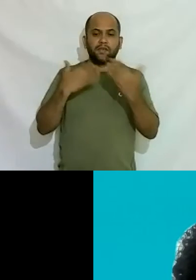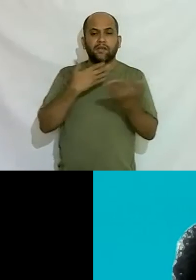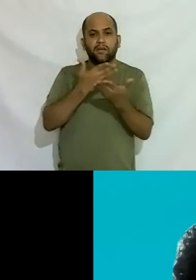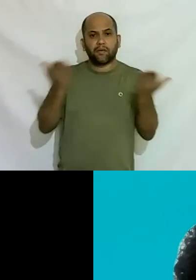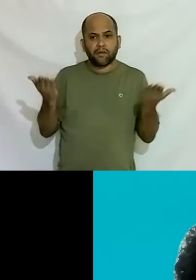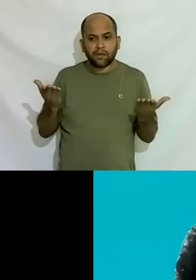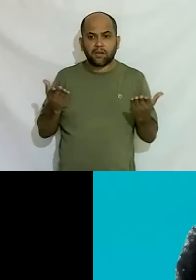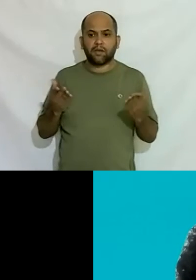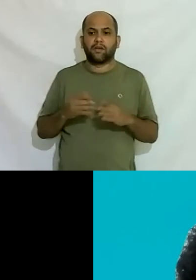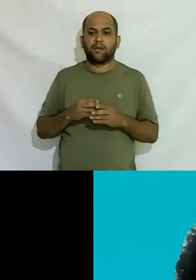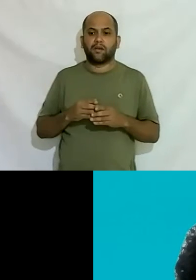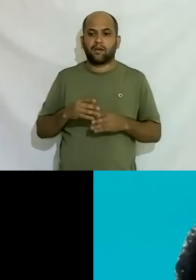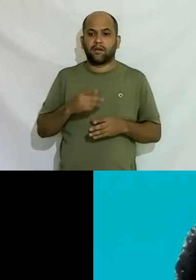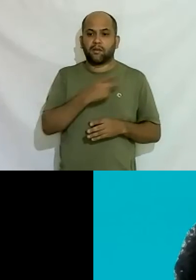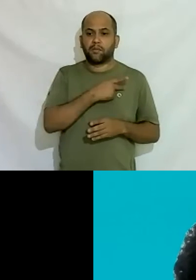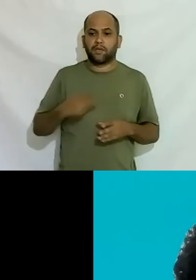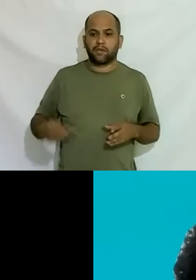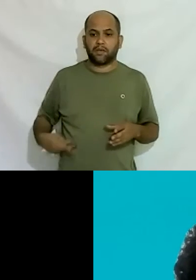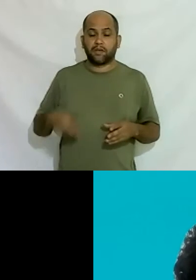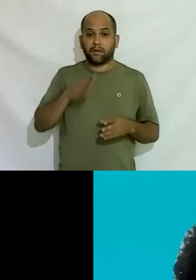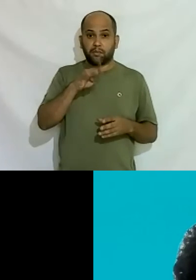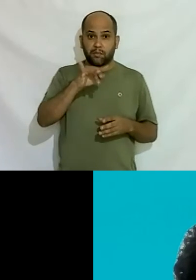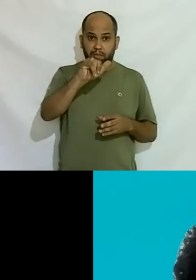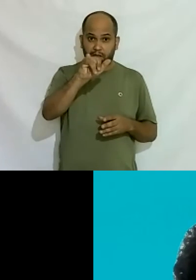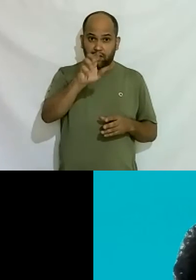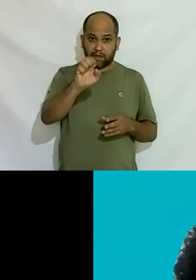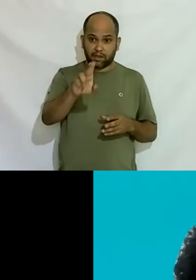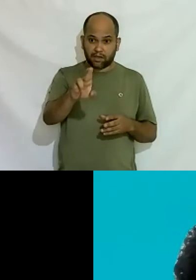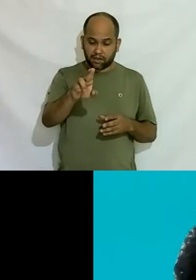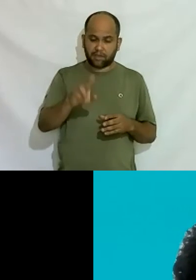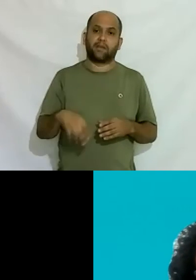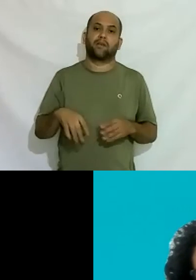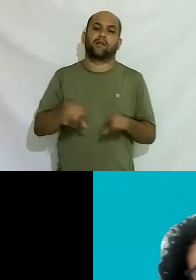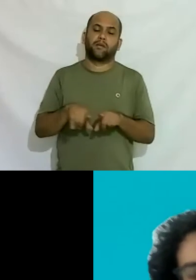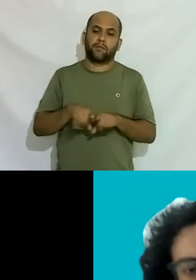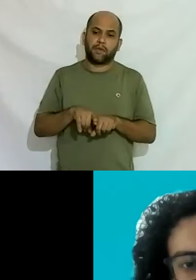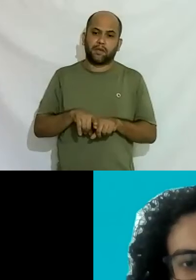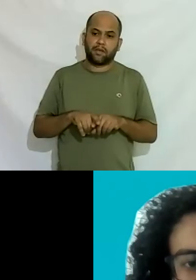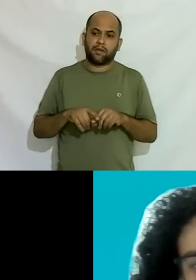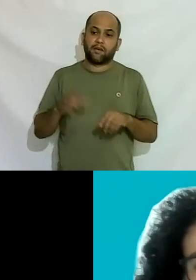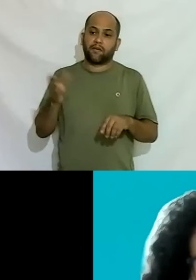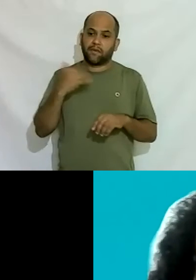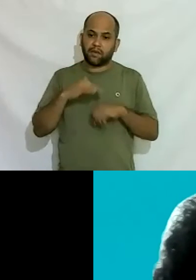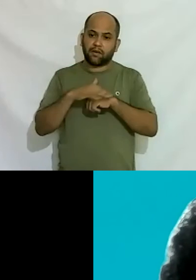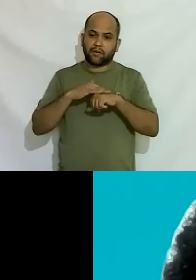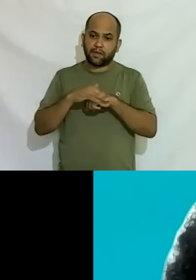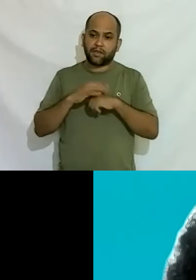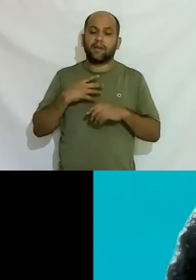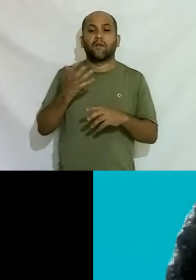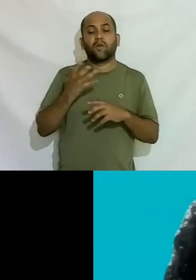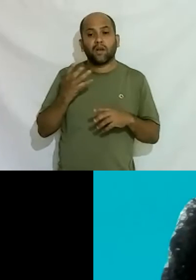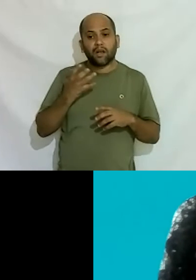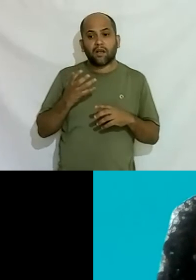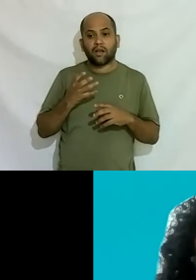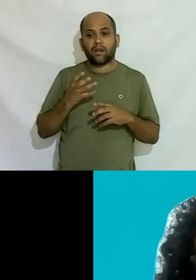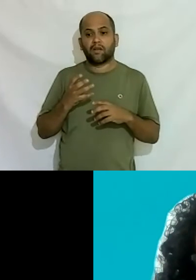presidente da Baia mundial veio para cá eu conversei com ele e a pessoa fala assim eu quero o que contar Carrefour